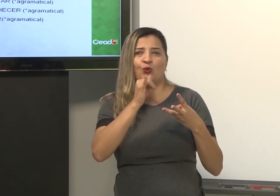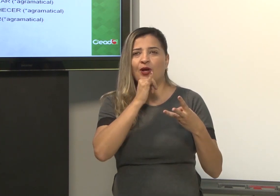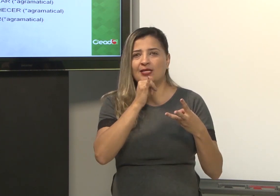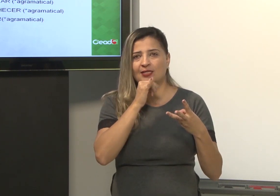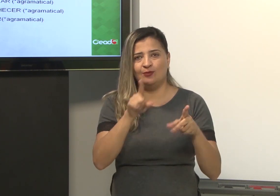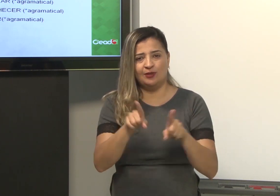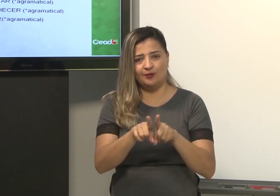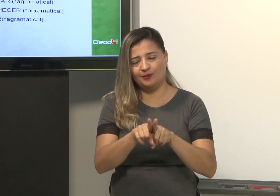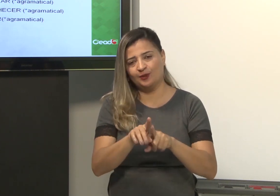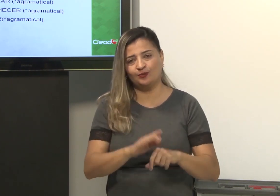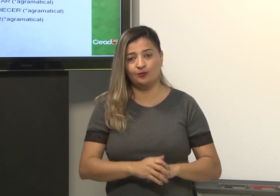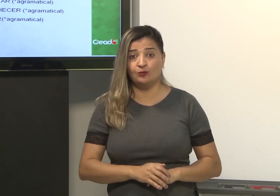Outro exemplo.